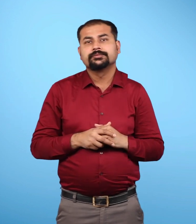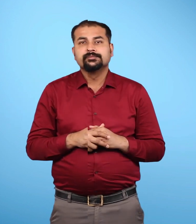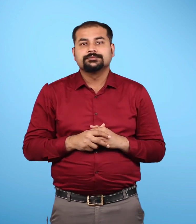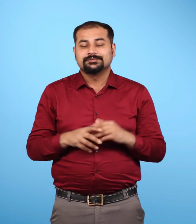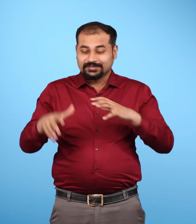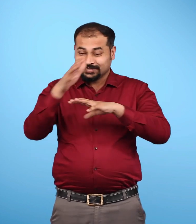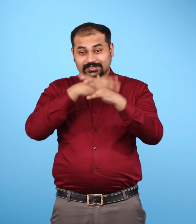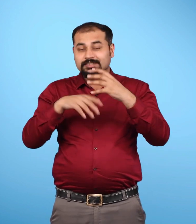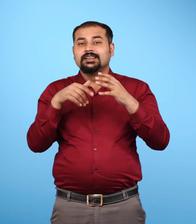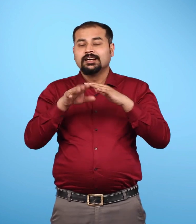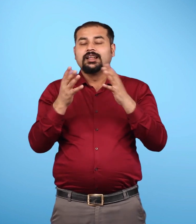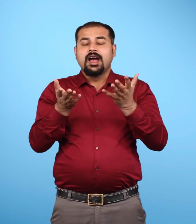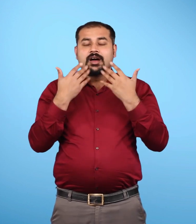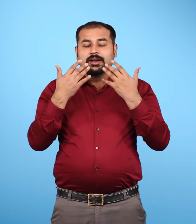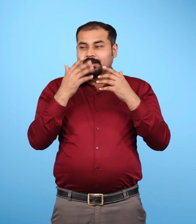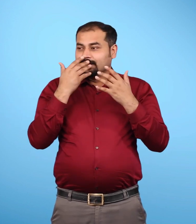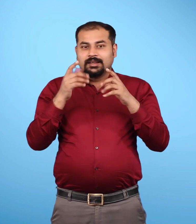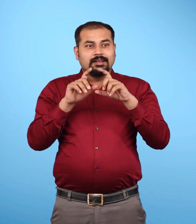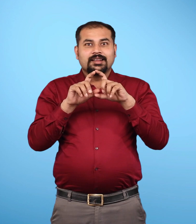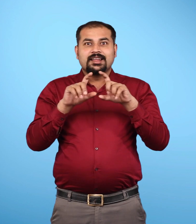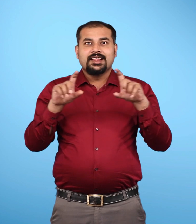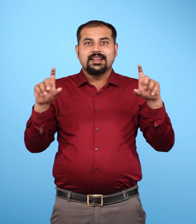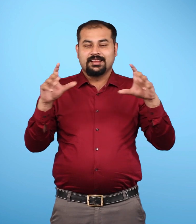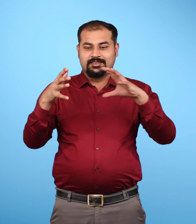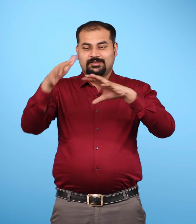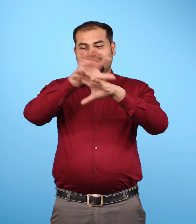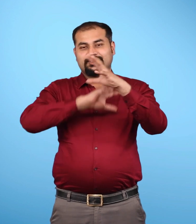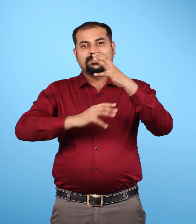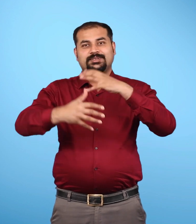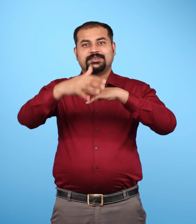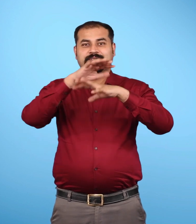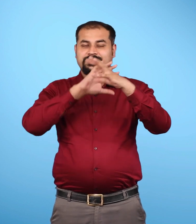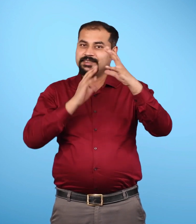जो की साफ तथा शुष्क हवा का 99 प्रतिशत भाग है